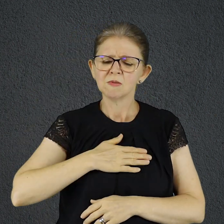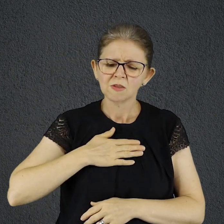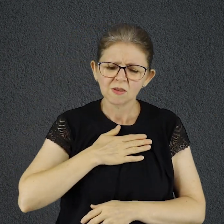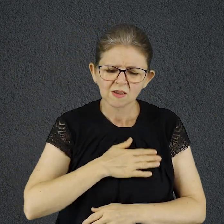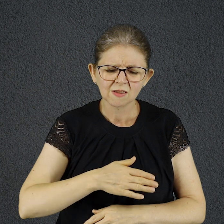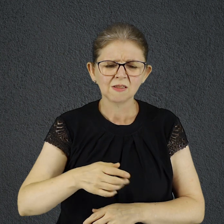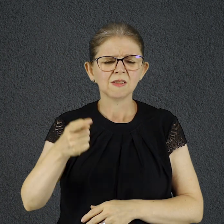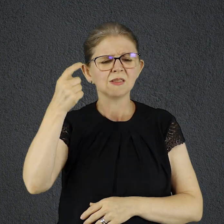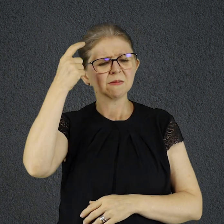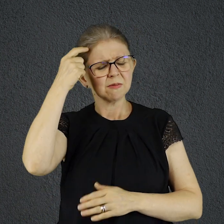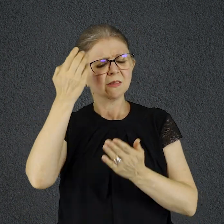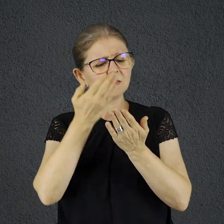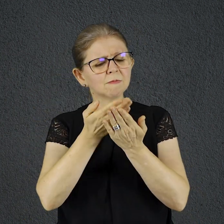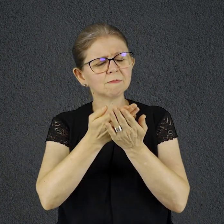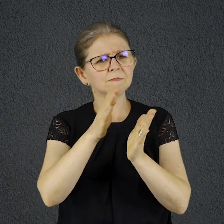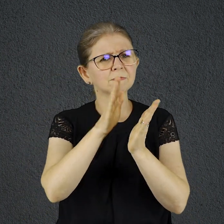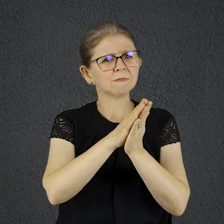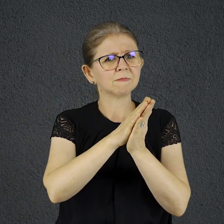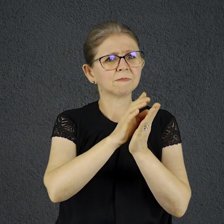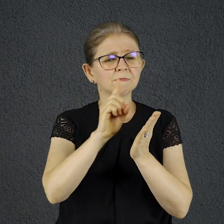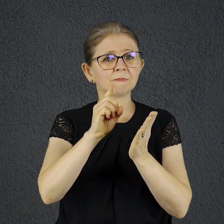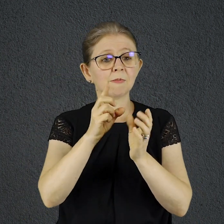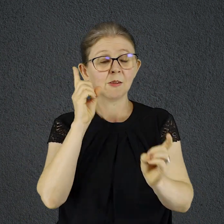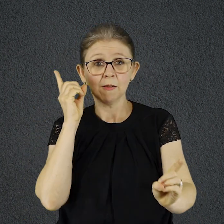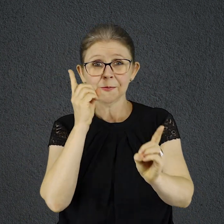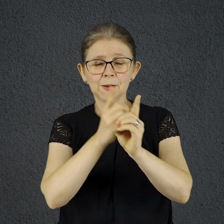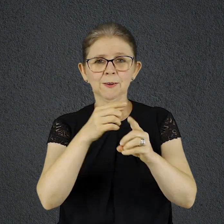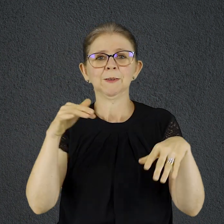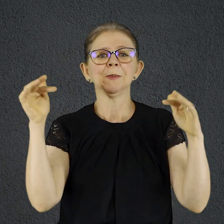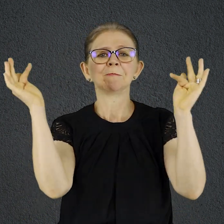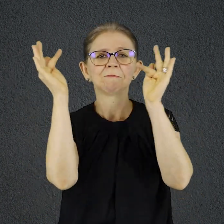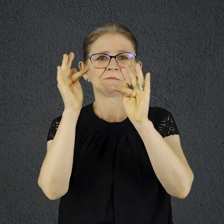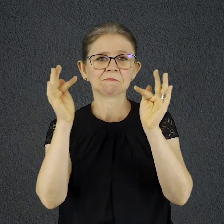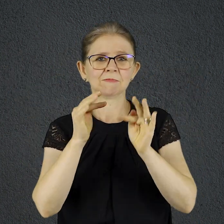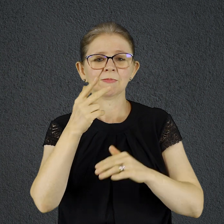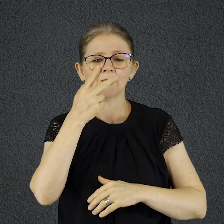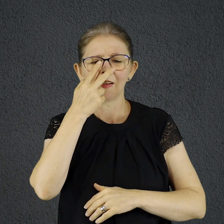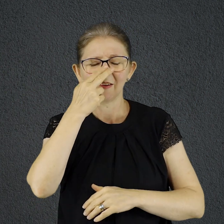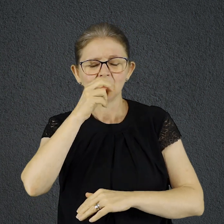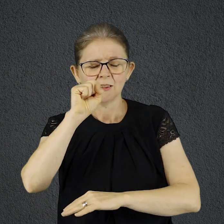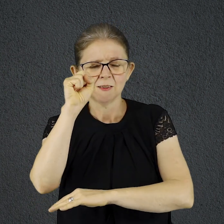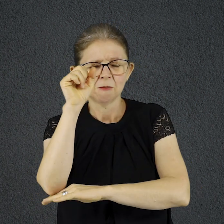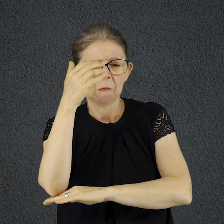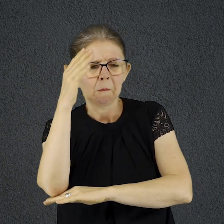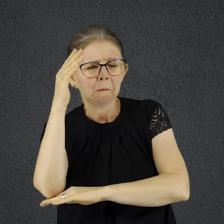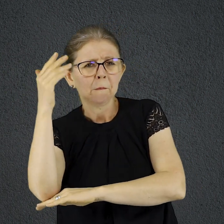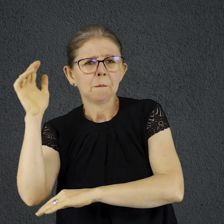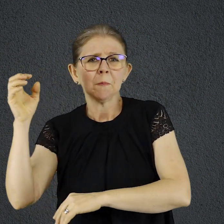Tal pessoa é também como uma árvore plantada à beira de águas correntes dá fruto no tempo certo e suas